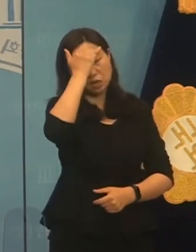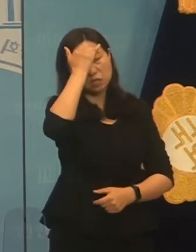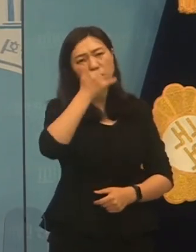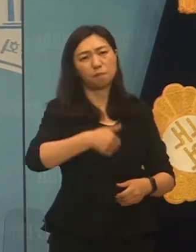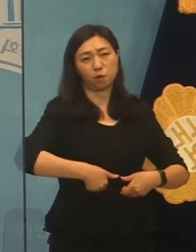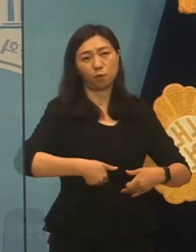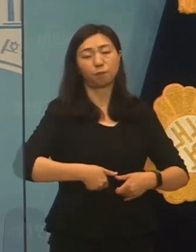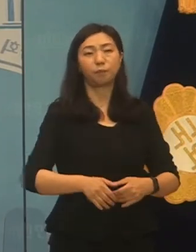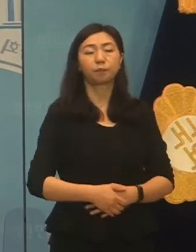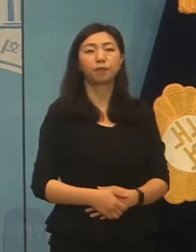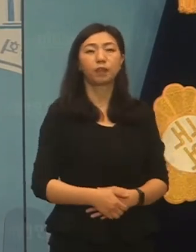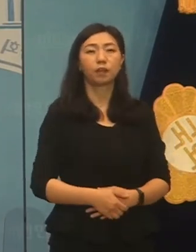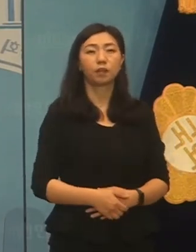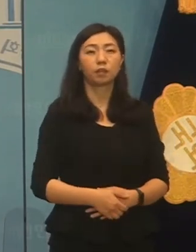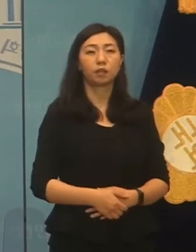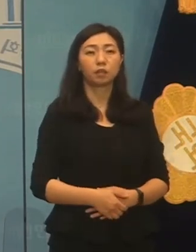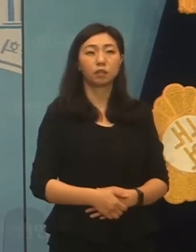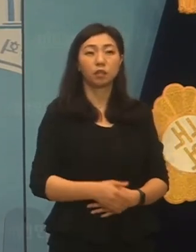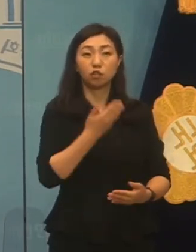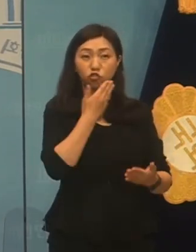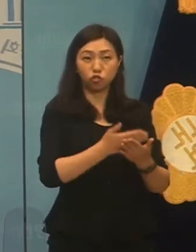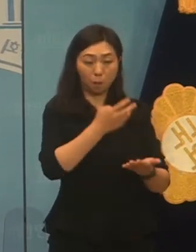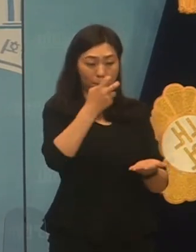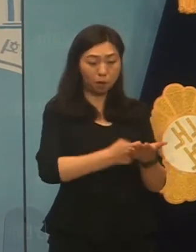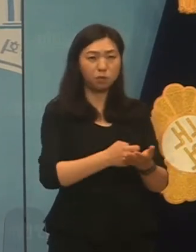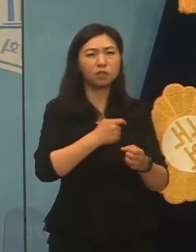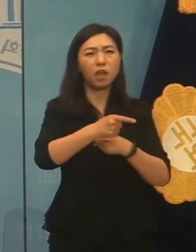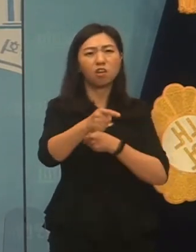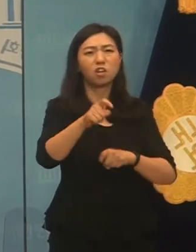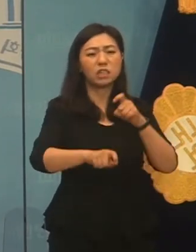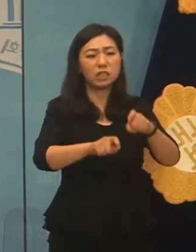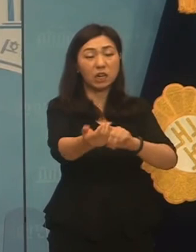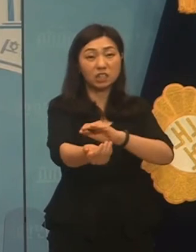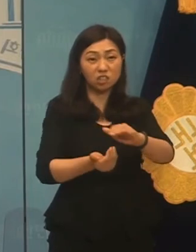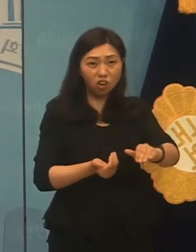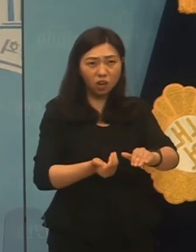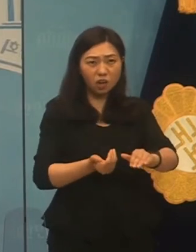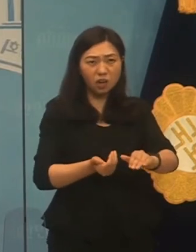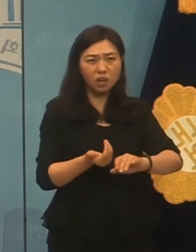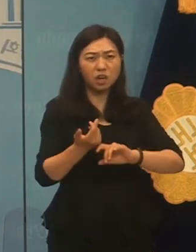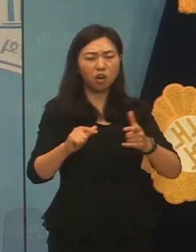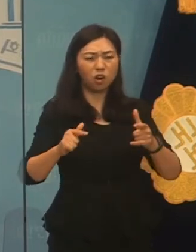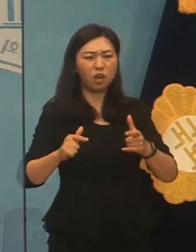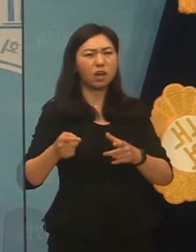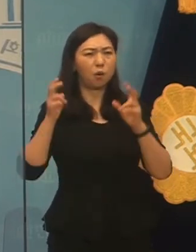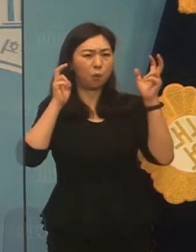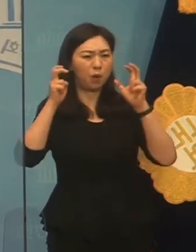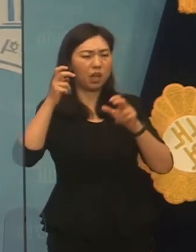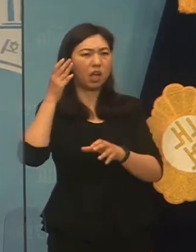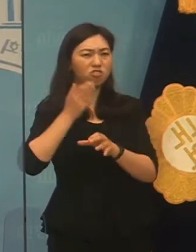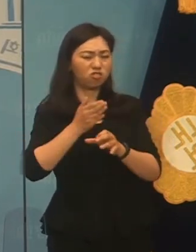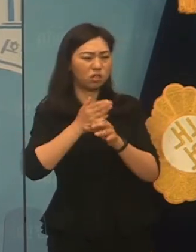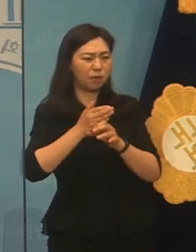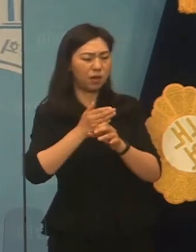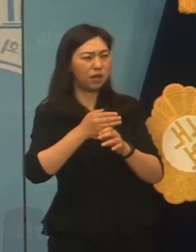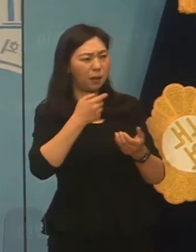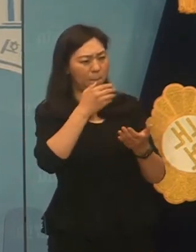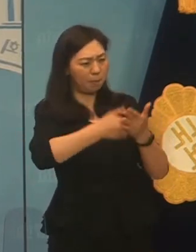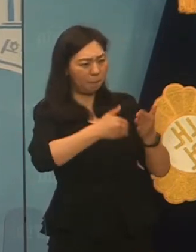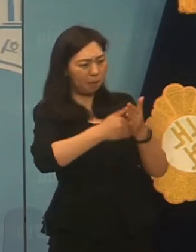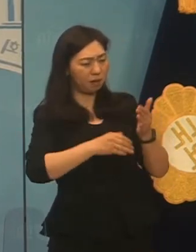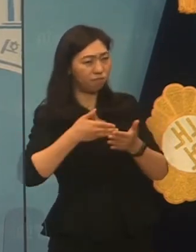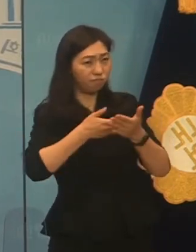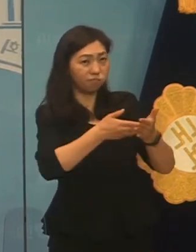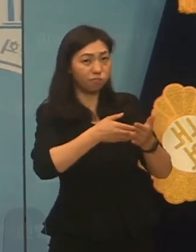한편 중재법은 내년 시행을 앞두고 끊임없이 재개에 의해 공격받고 있습니다. 시행령을